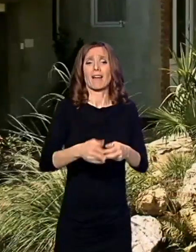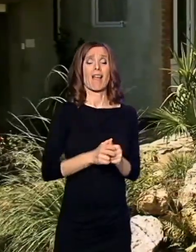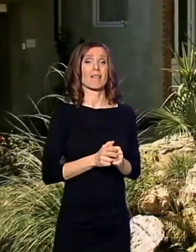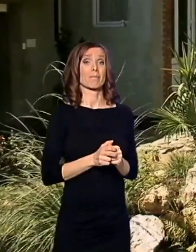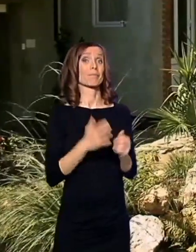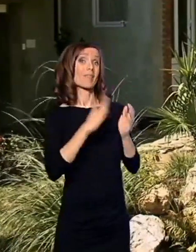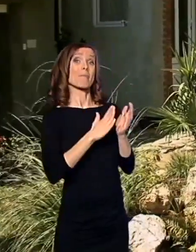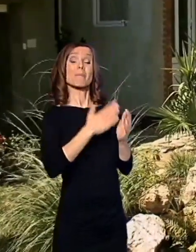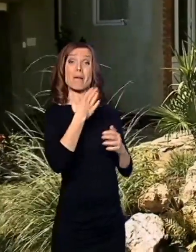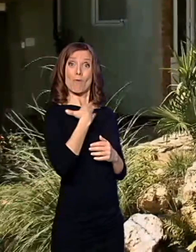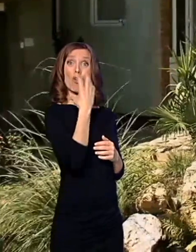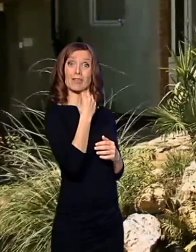Jer bugari nisu dali u grobu.